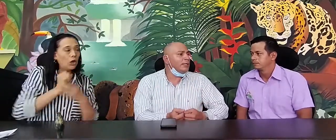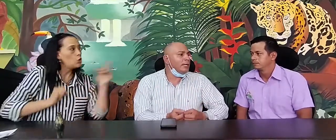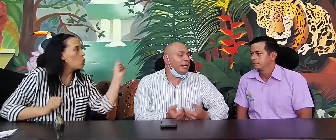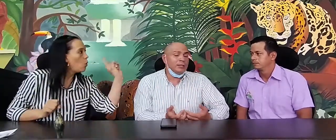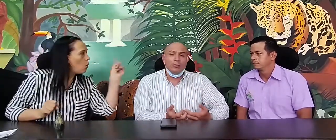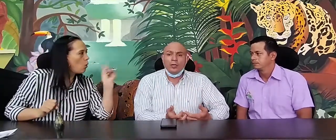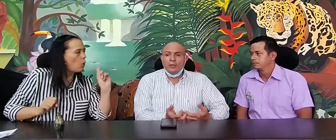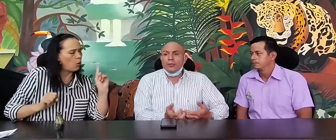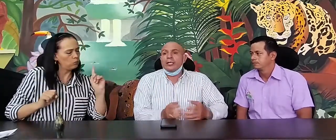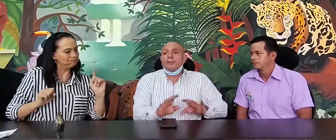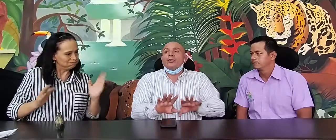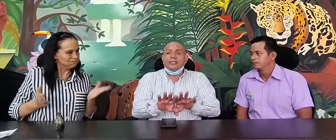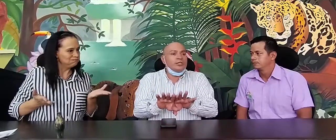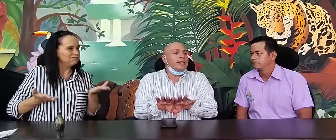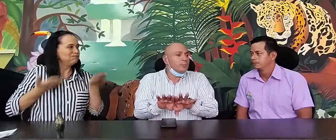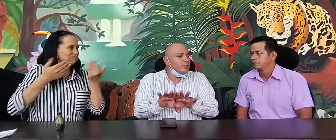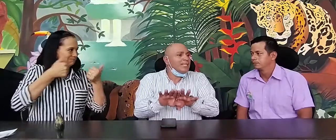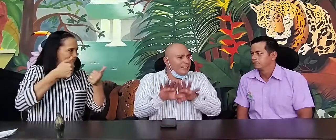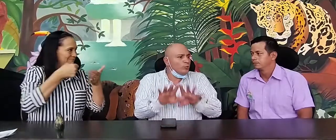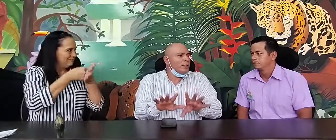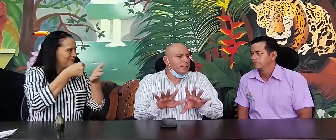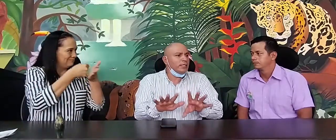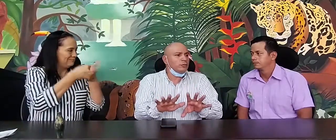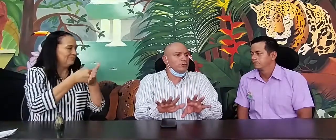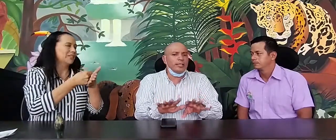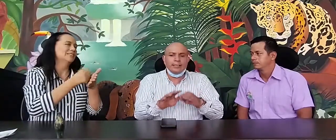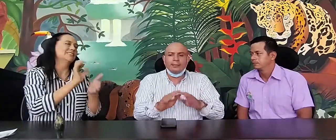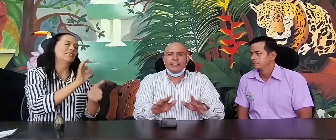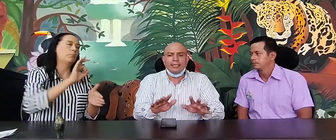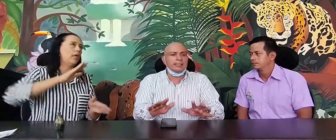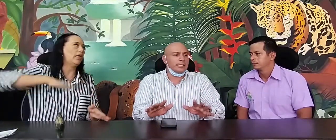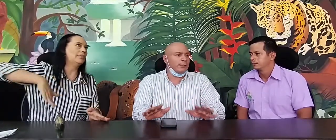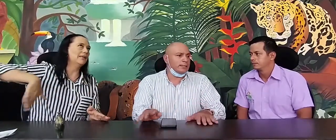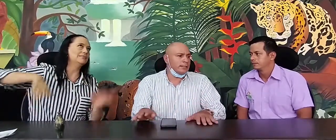ánimo, porque por eso tenemos tanto atraso en temas de discapacidad.